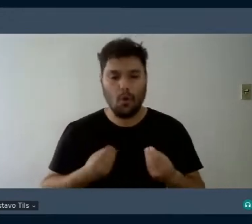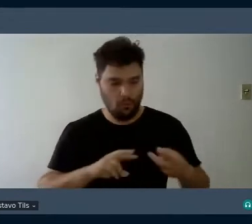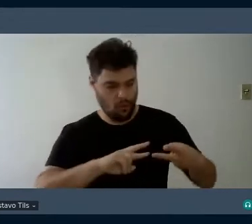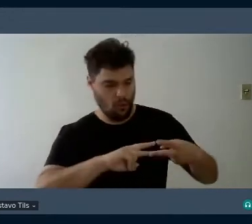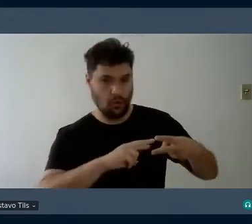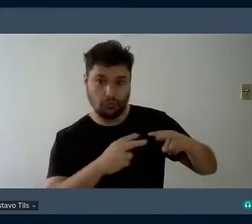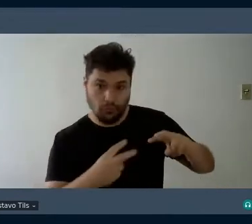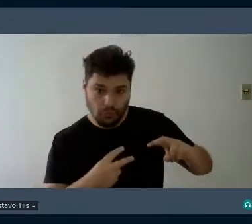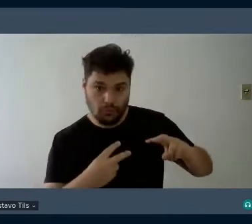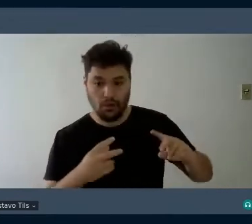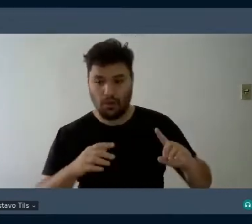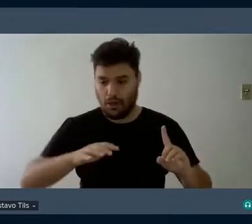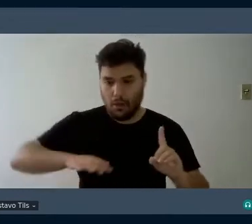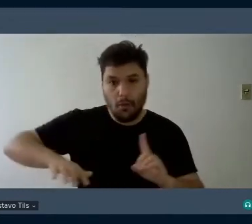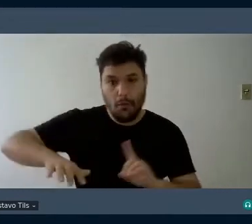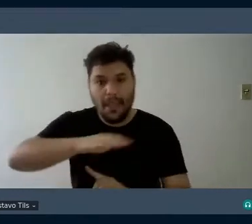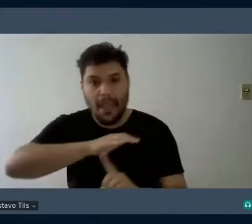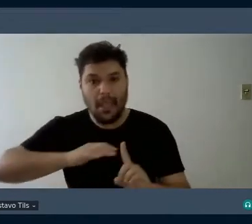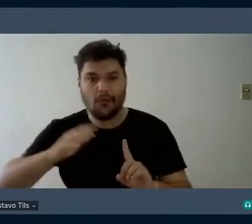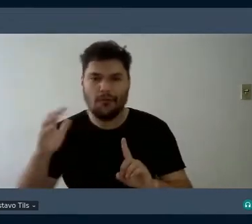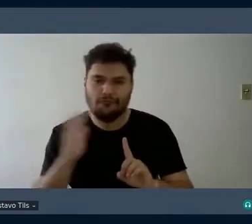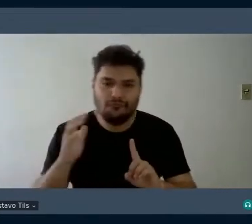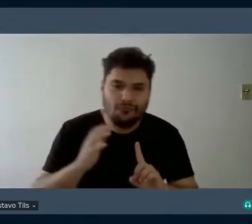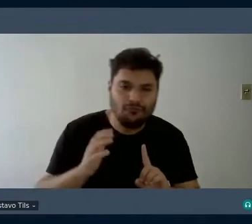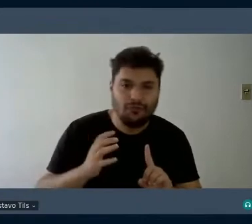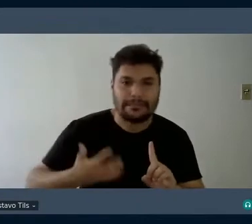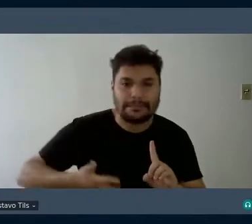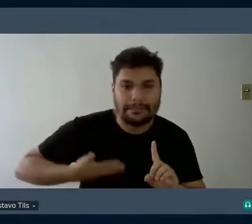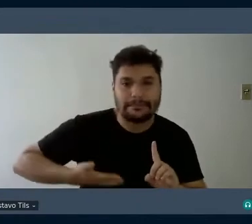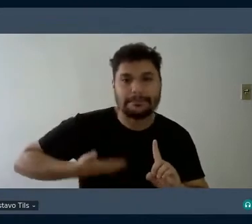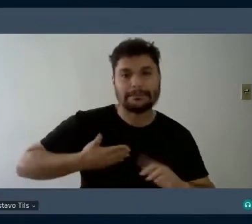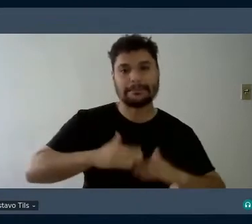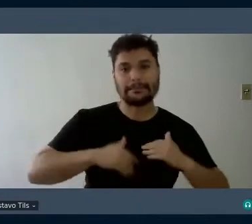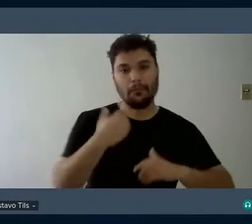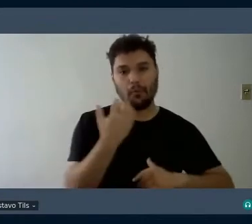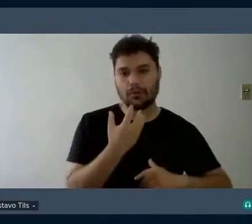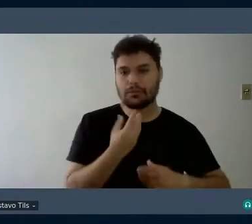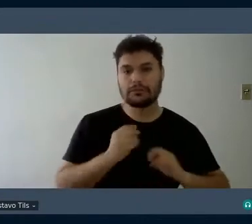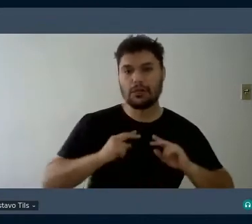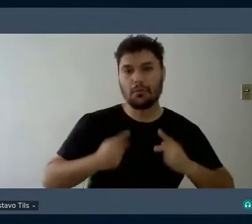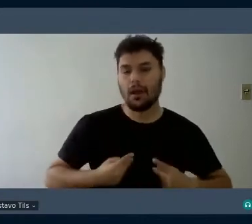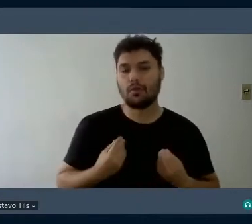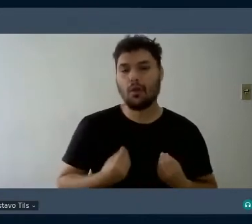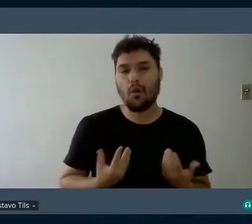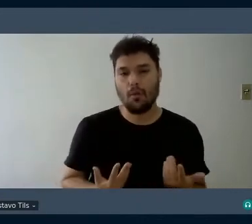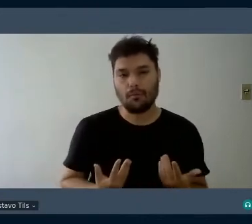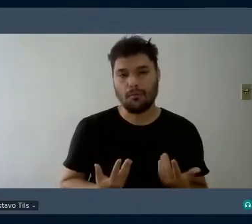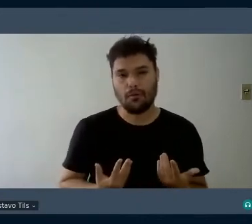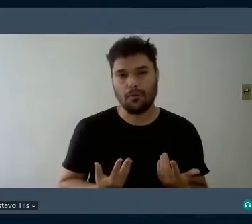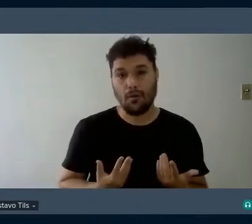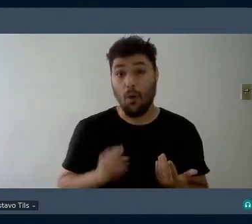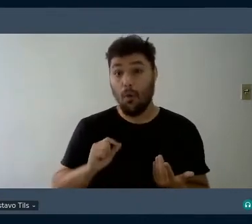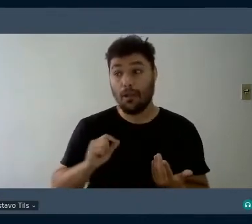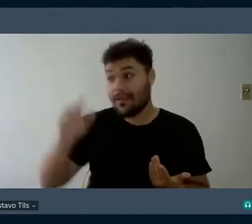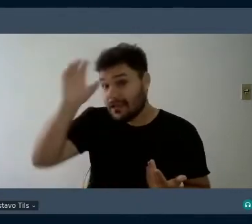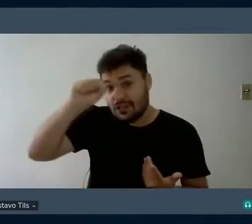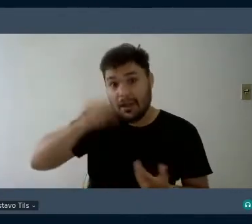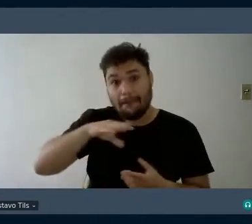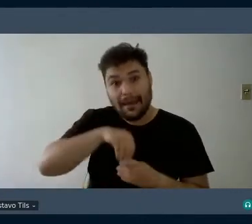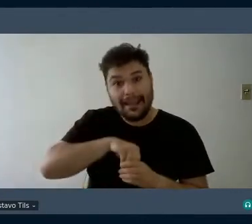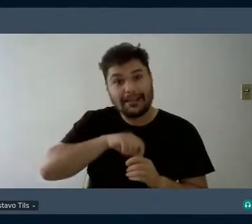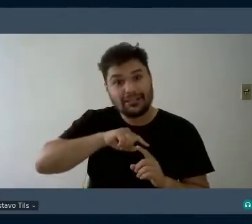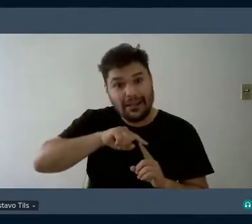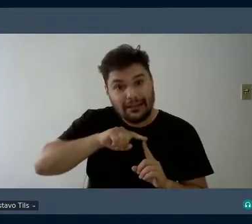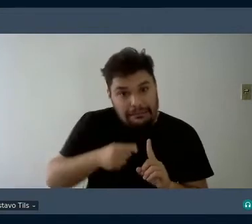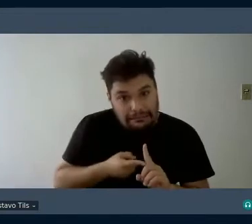e do meio no desenvolvimento da musicalidade humana? O que estamos internalizando? A sociedade é